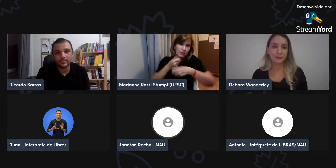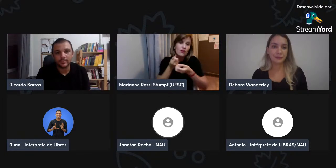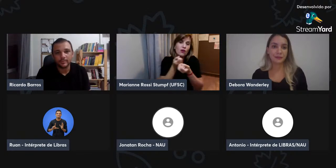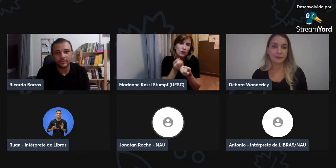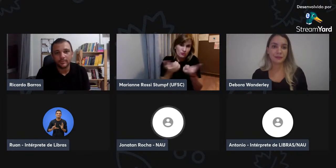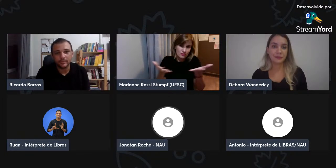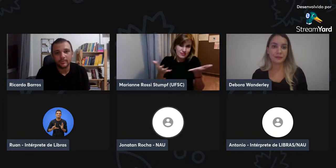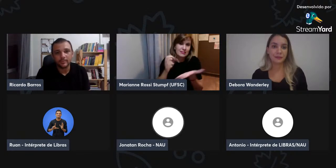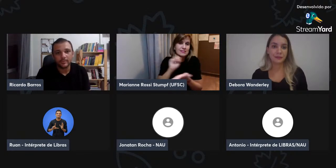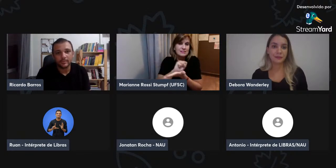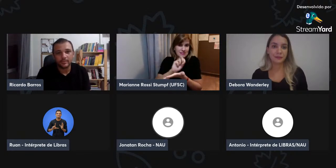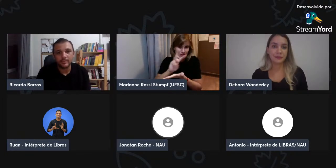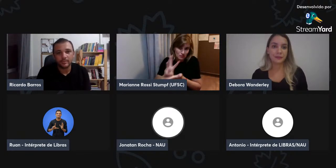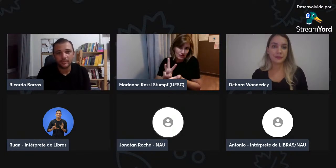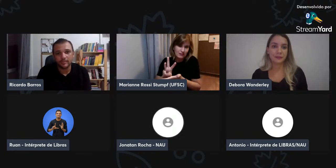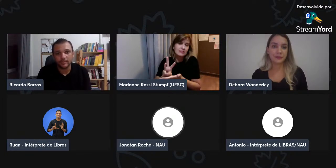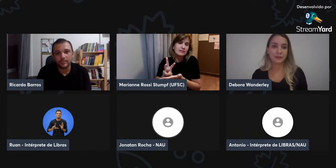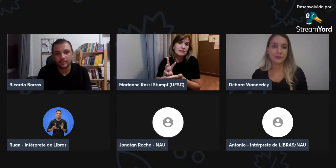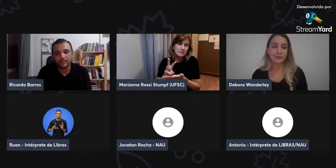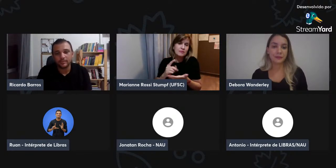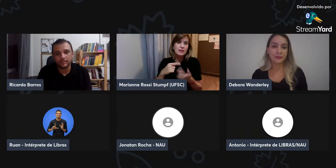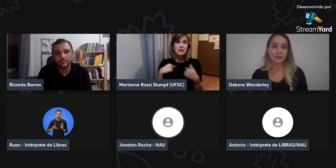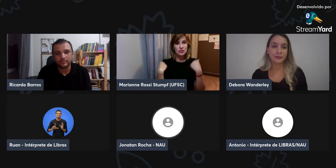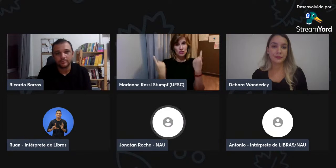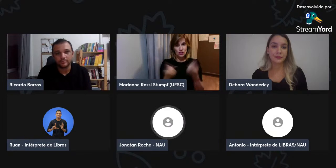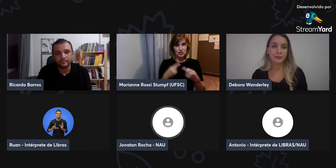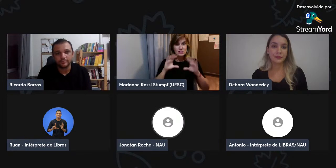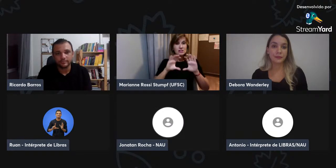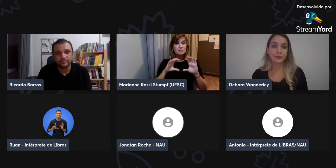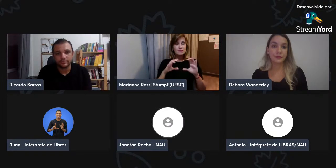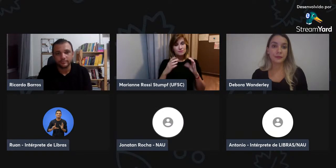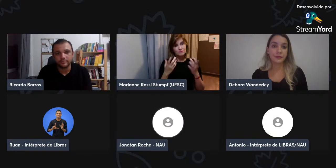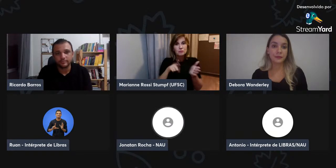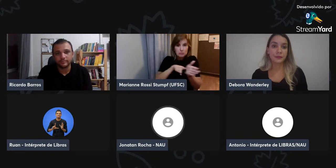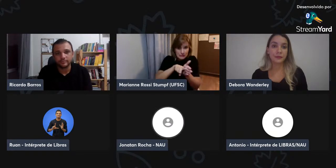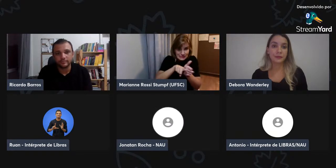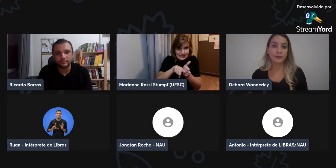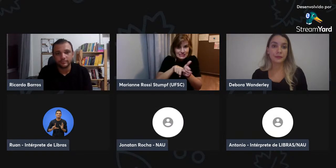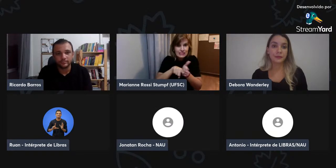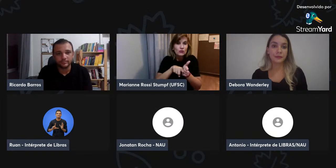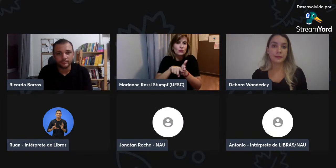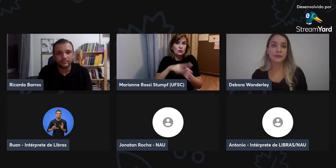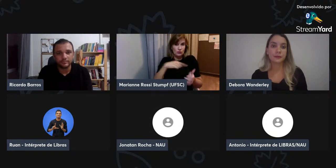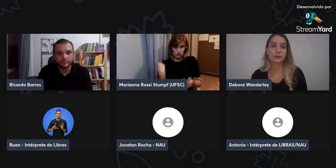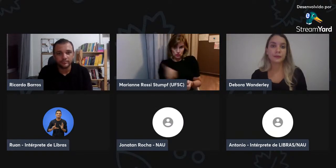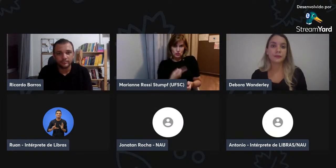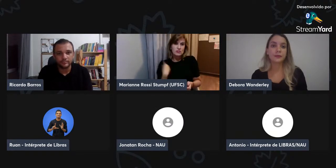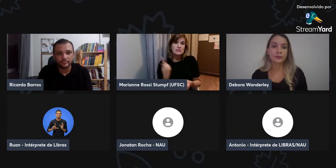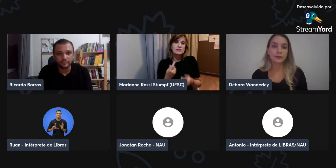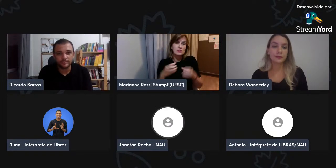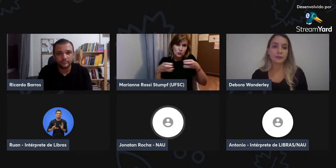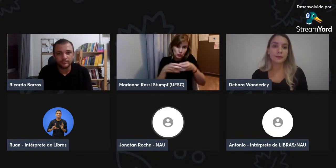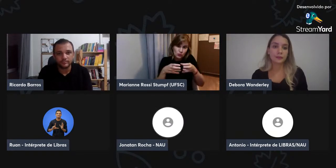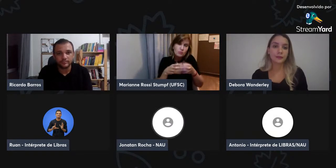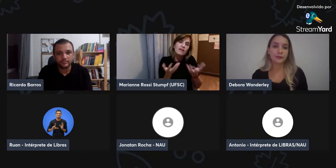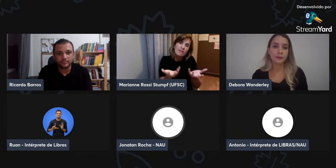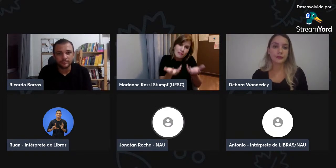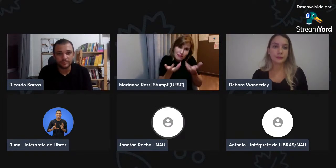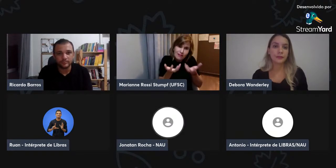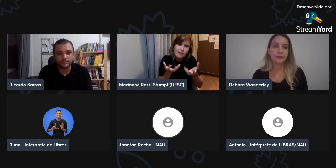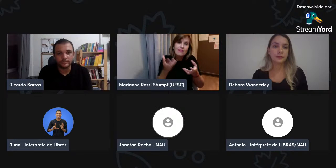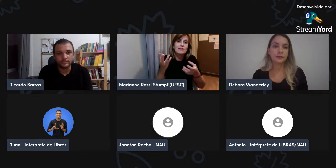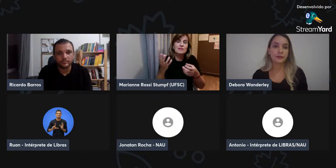nesse sentido, do momento de utilizar a escrita de sinais. Então, todos nós,